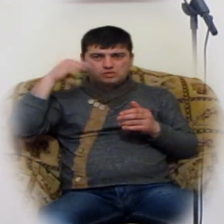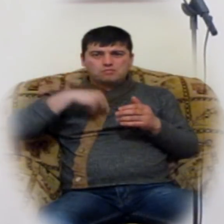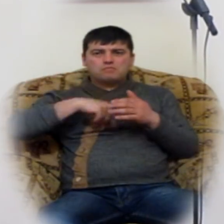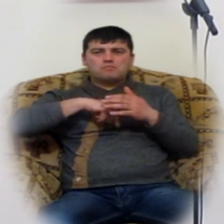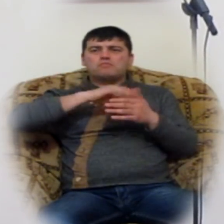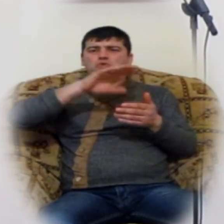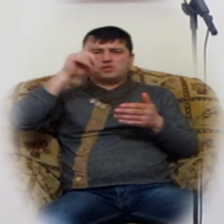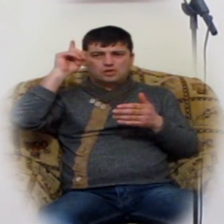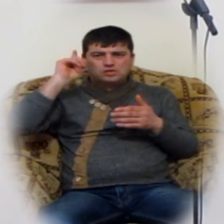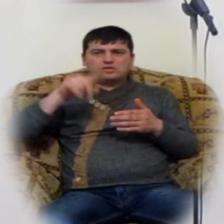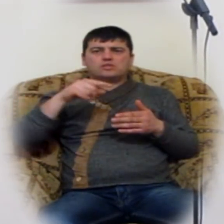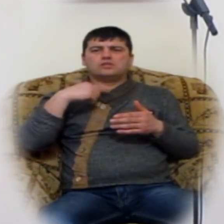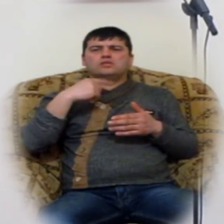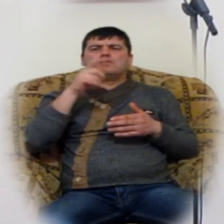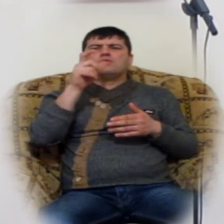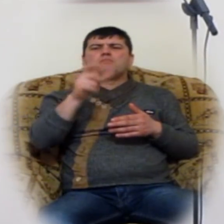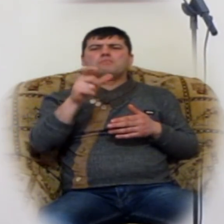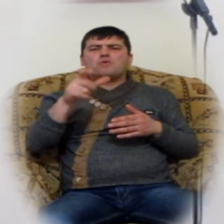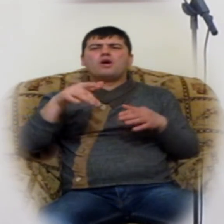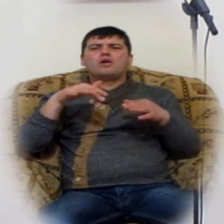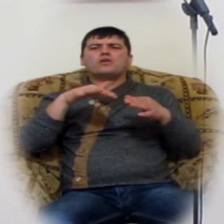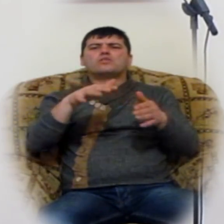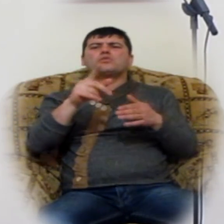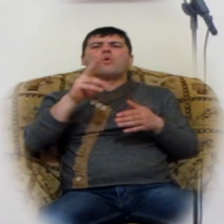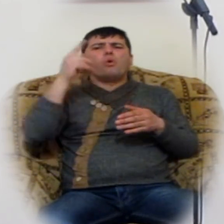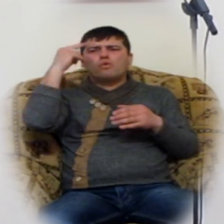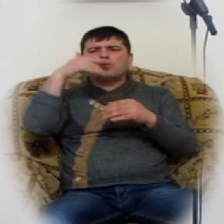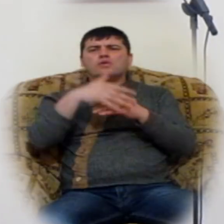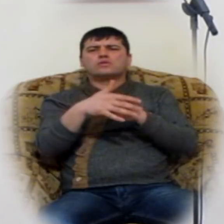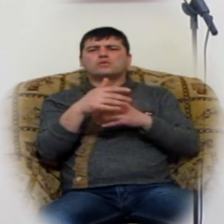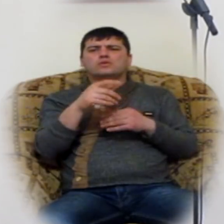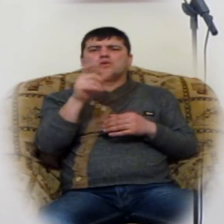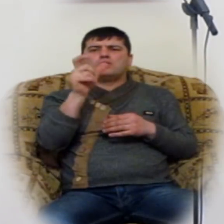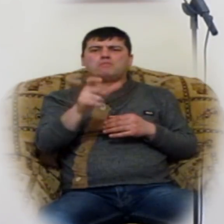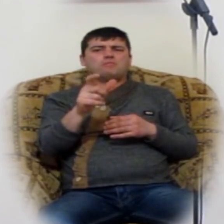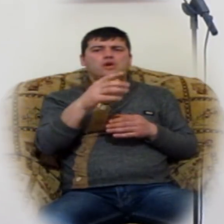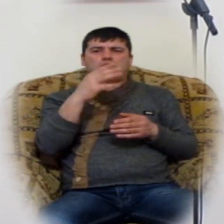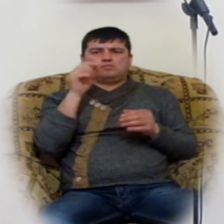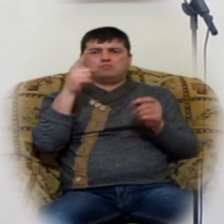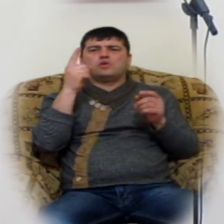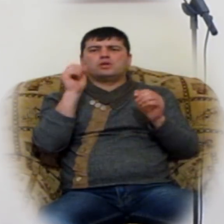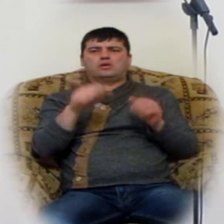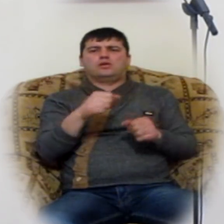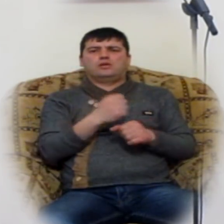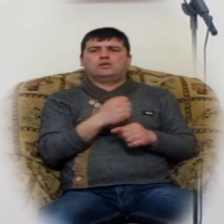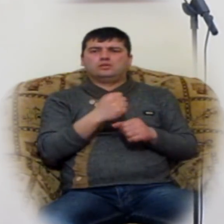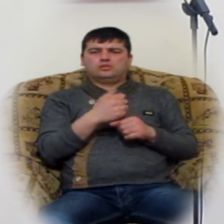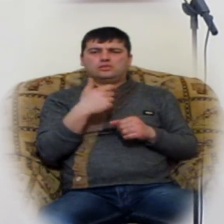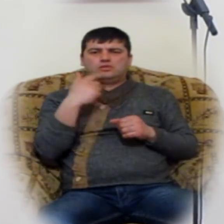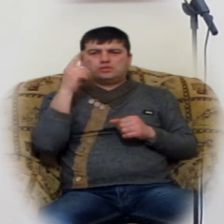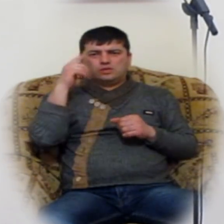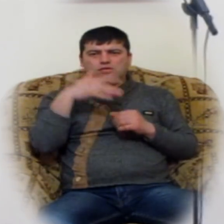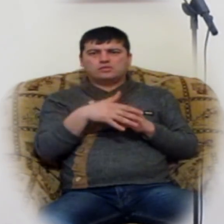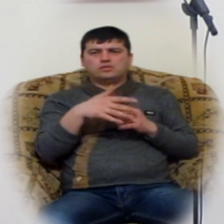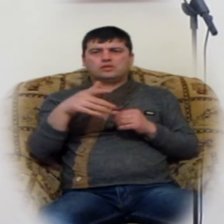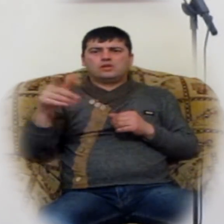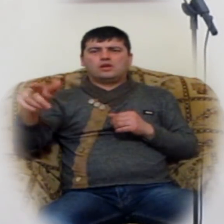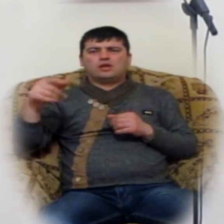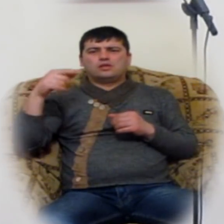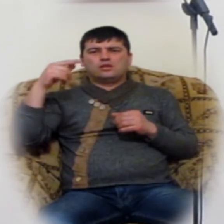։ Մարդու գործեր ով է հասկանում, մարդիկ։ Անասումները կարան հասկնան